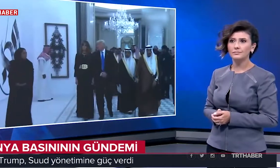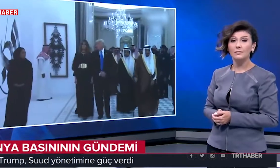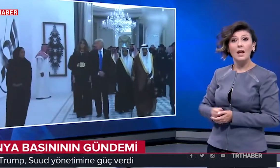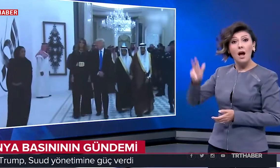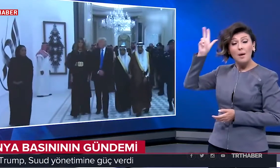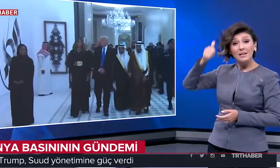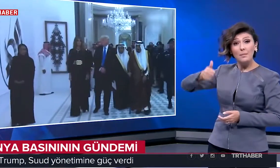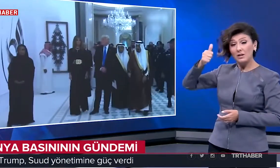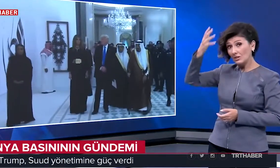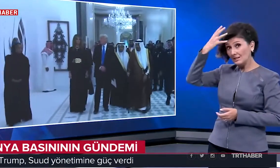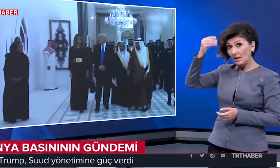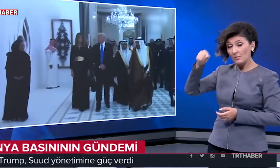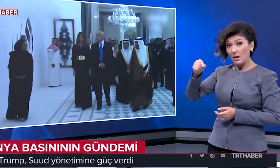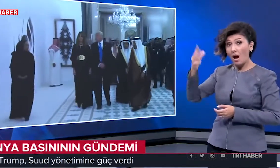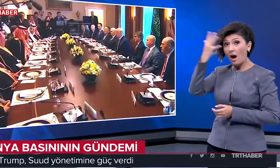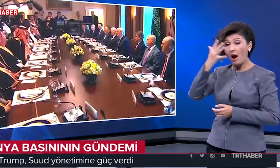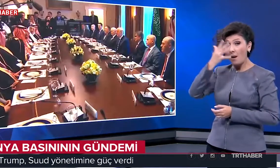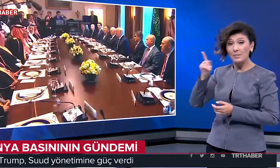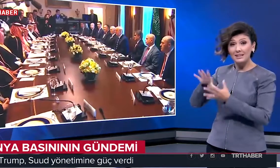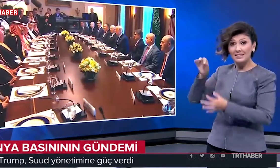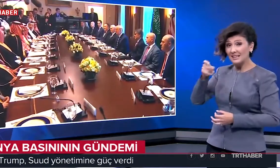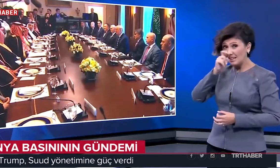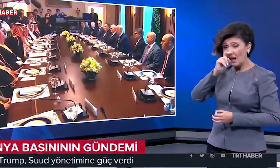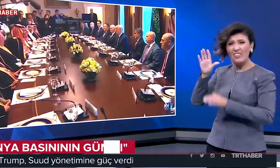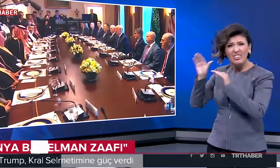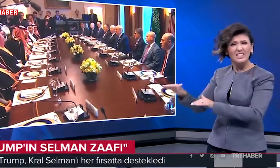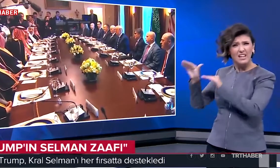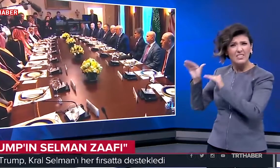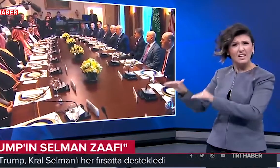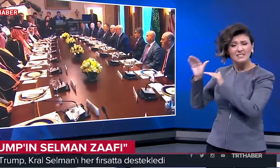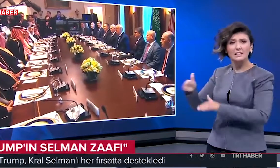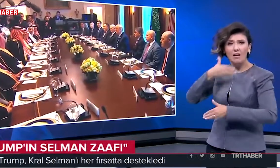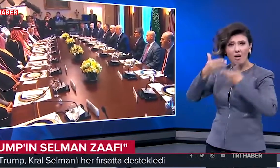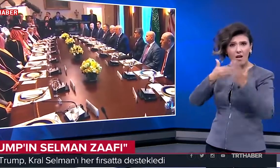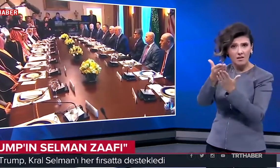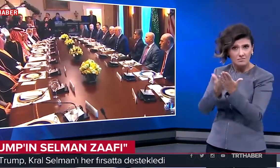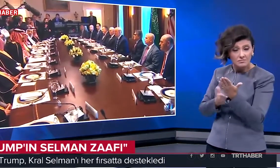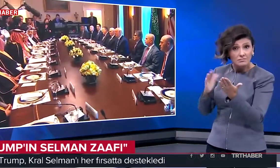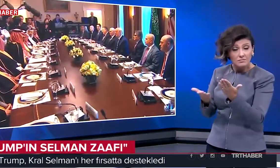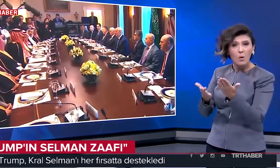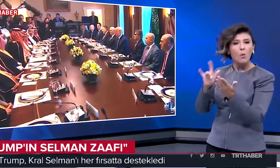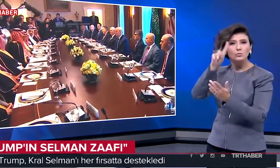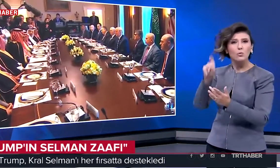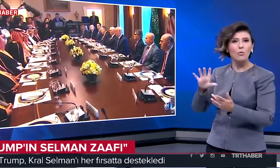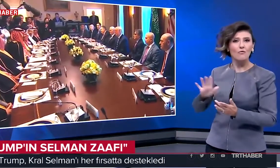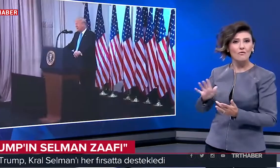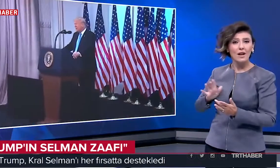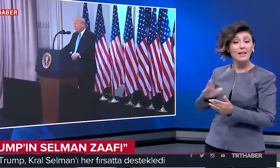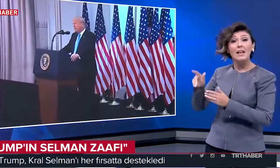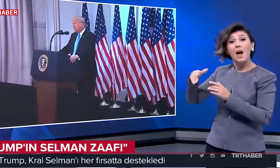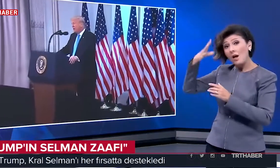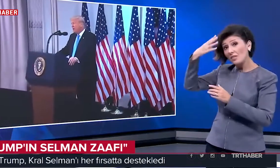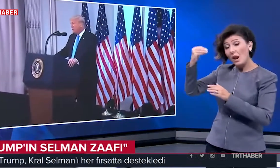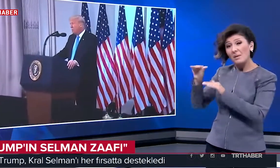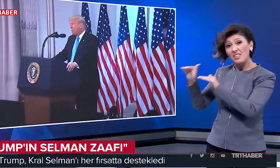Amerikan Başkanı Trump'ın, Suud Kral Selman'ı her fırsatta desteklediği belirtilen makalede ilginç bir soru ortaya atıldı. Suudları destekleyen Trump